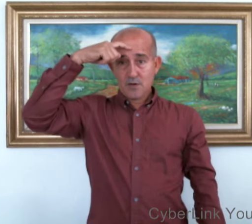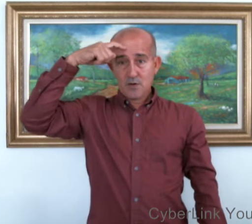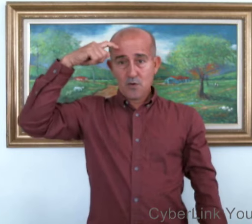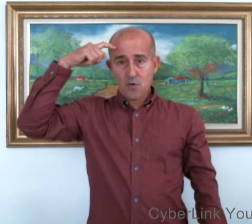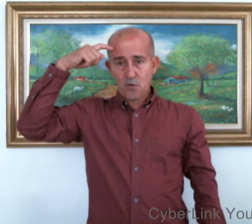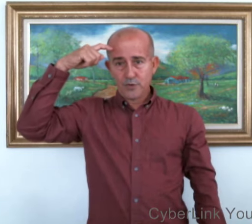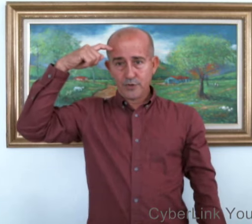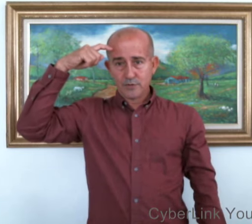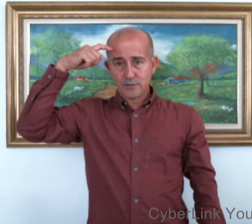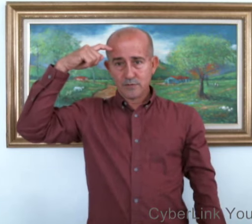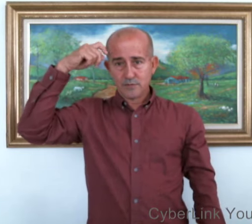Junio.